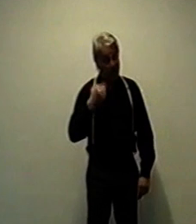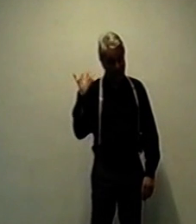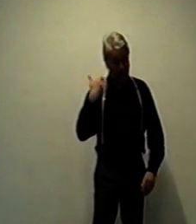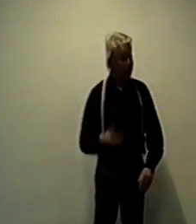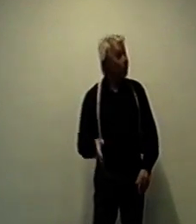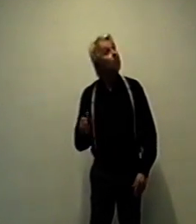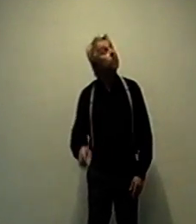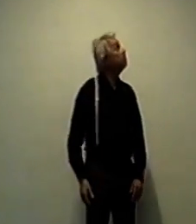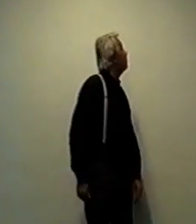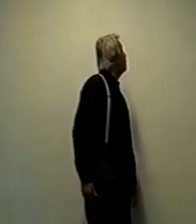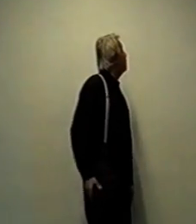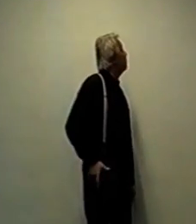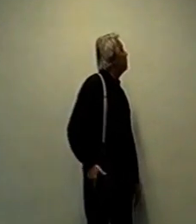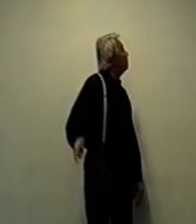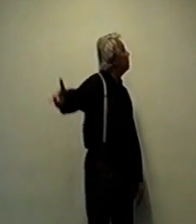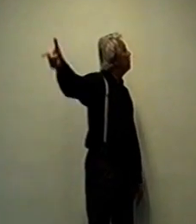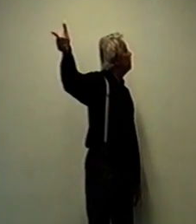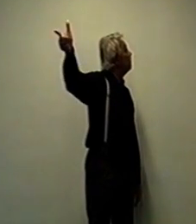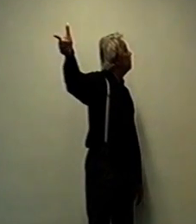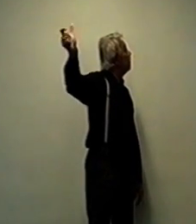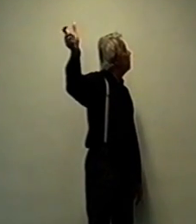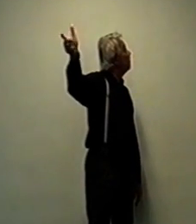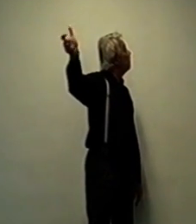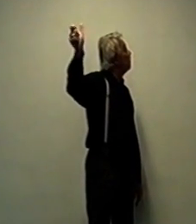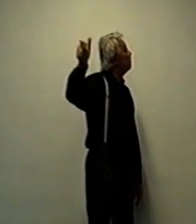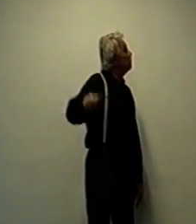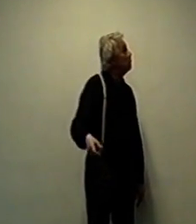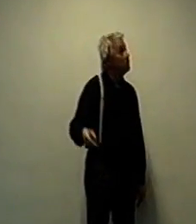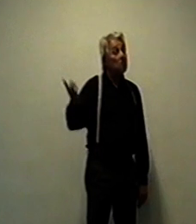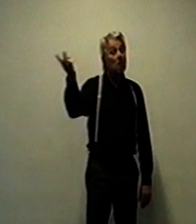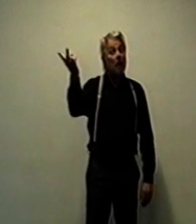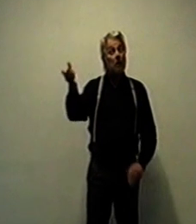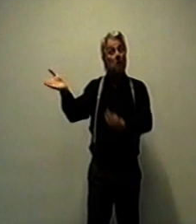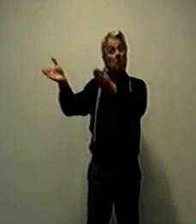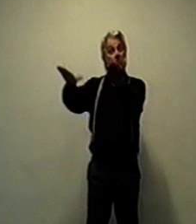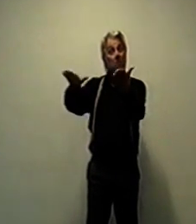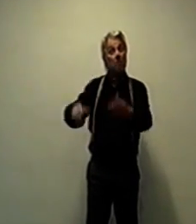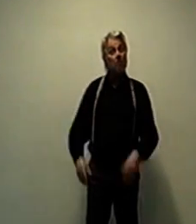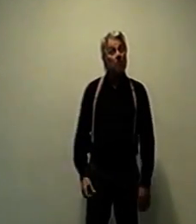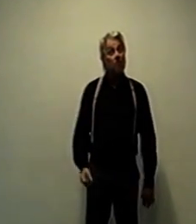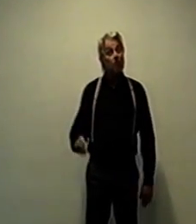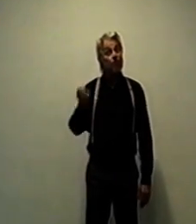abgewandtem Gesichter geschossen. Und beide sind tot.